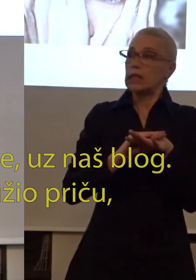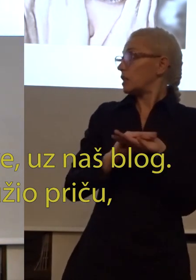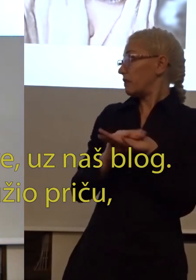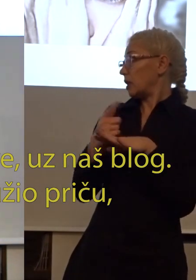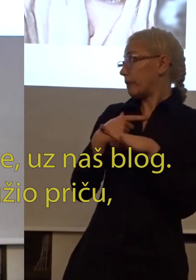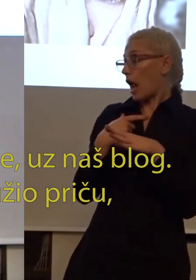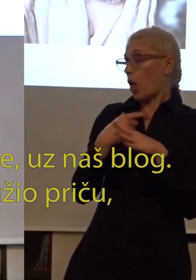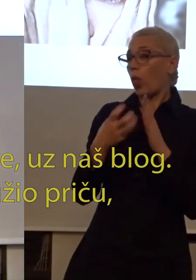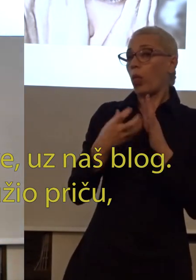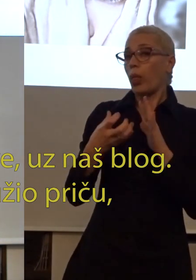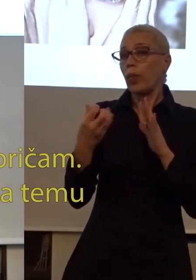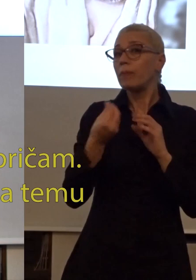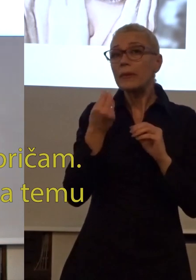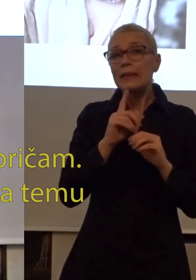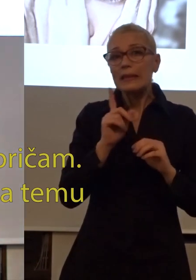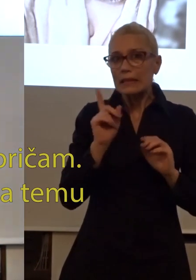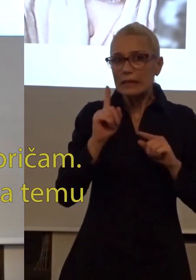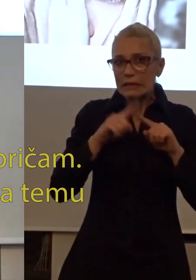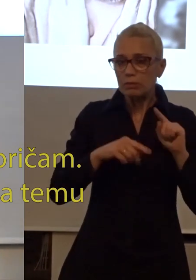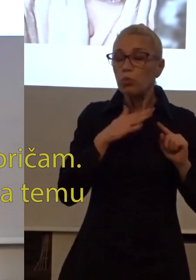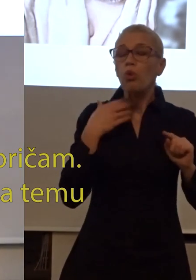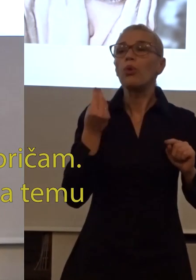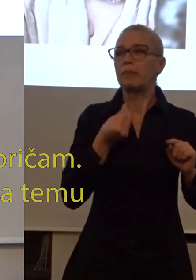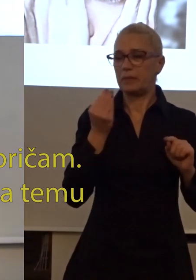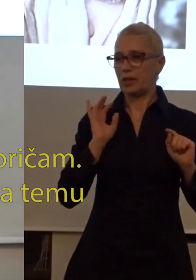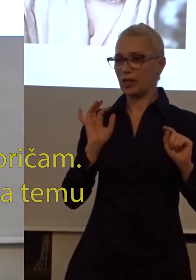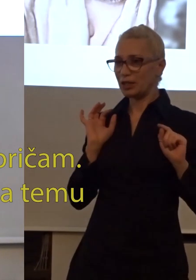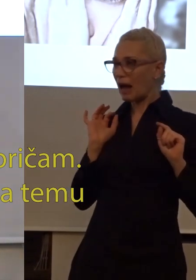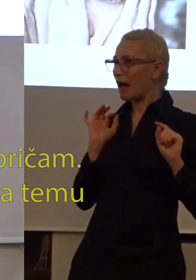izvini što sam malo dužio priču, ne smem mnogo da pričam.